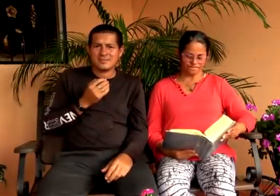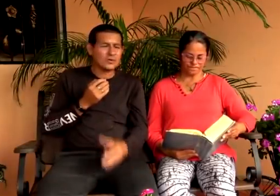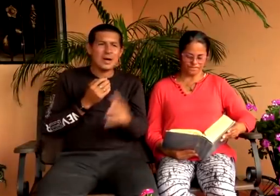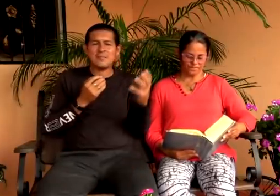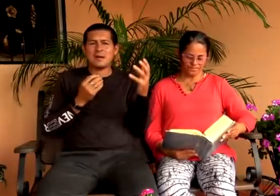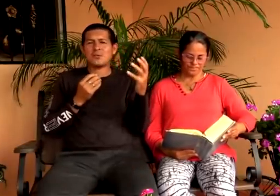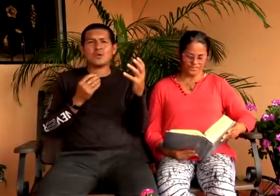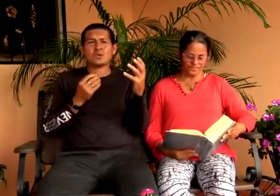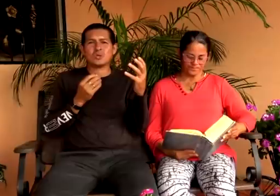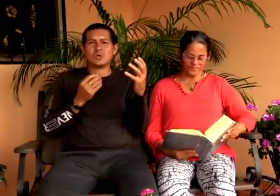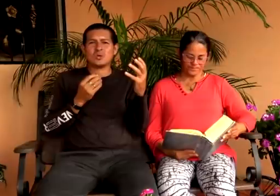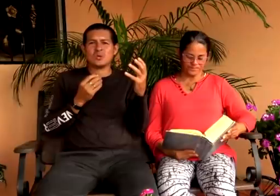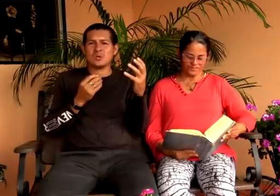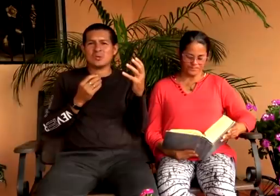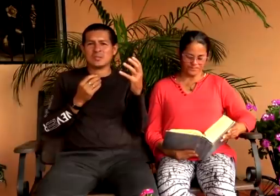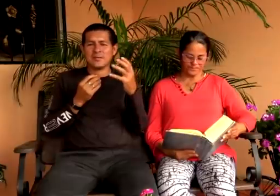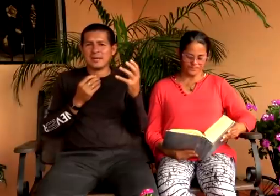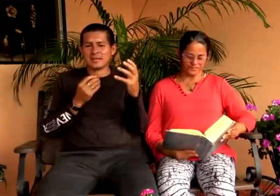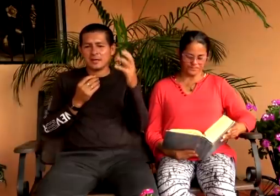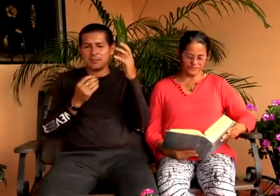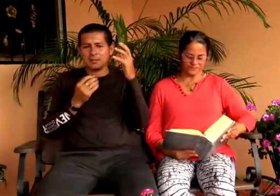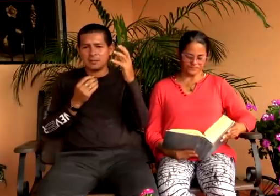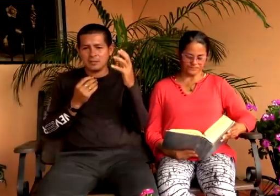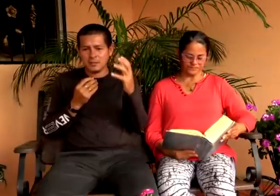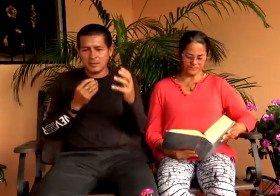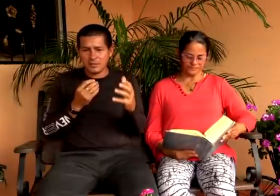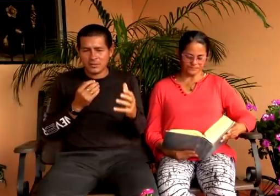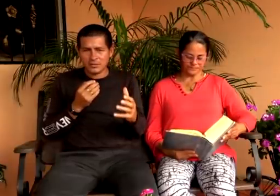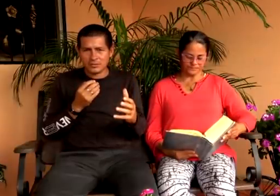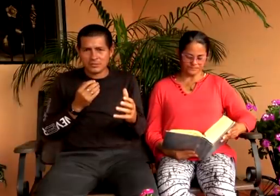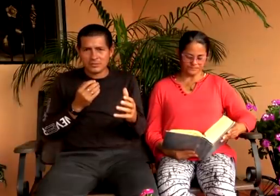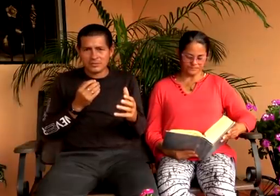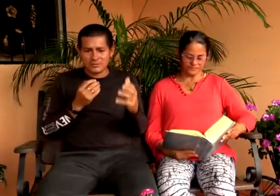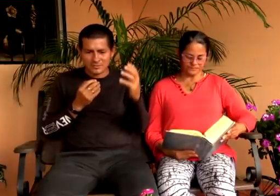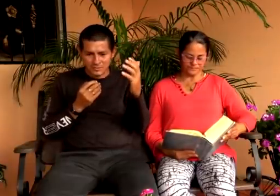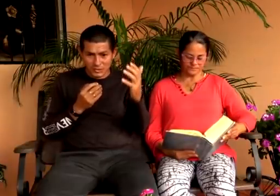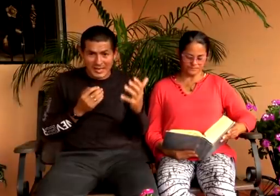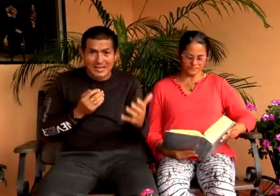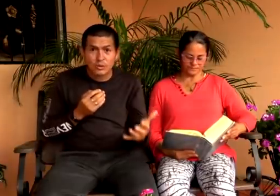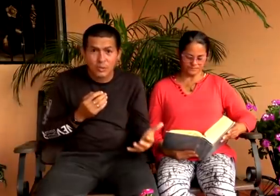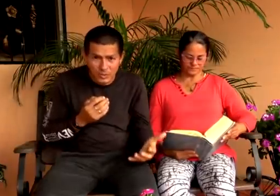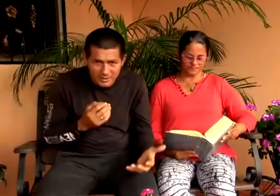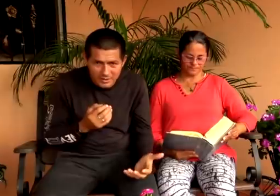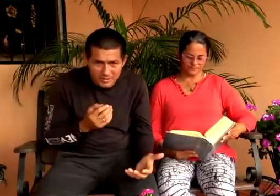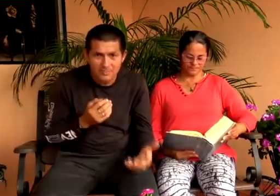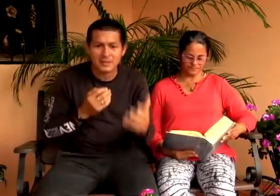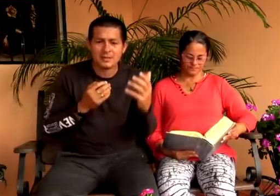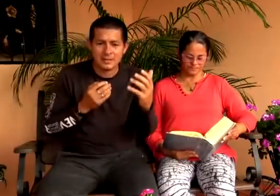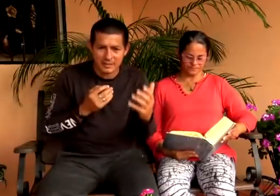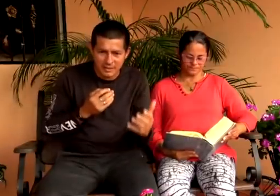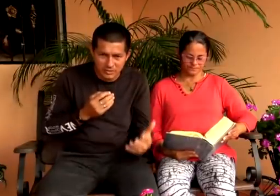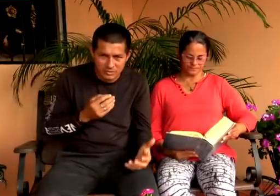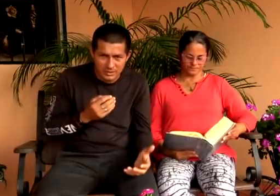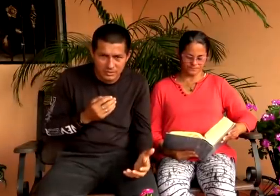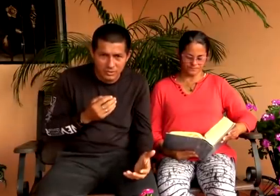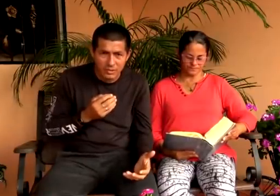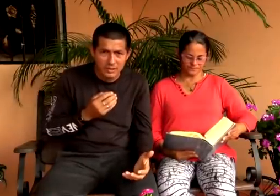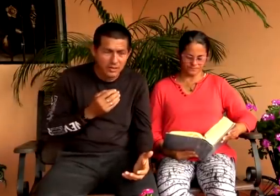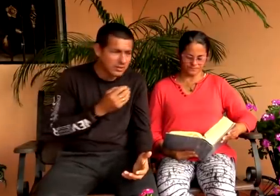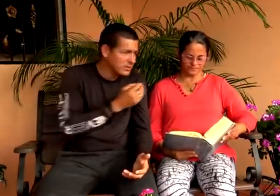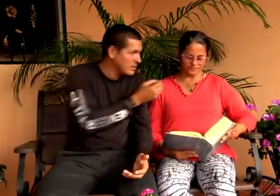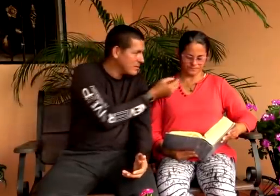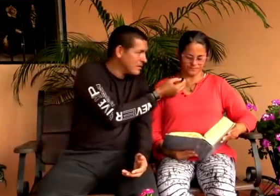no hay más gozo saber que mis hijos los católicos verdaderos